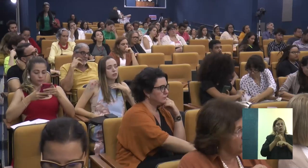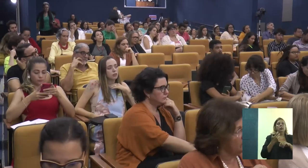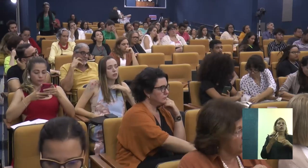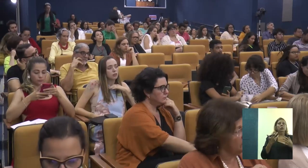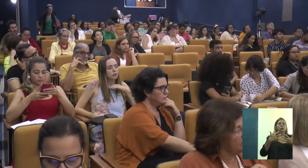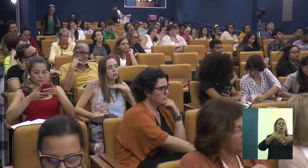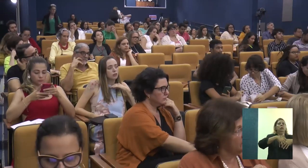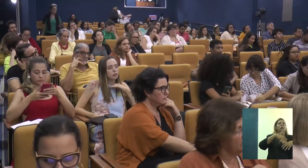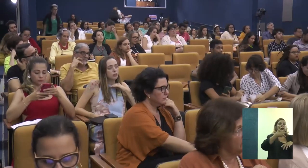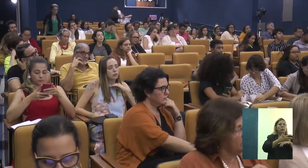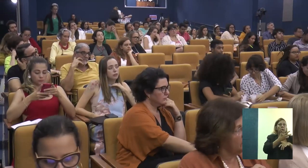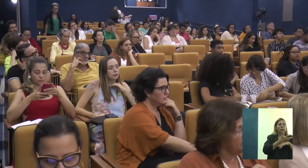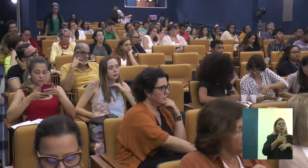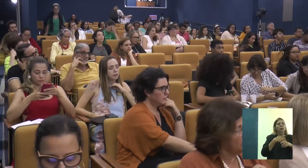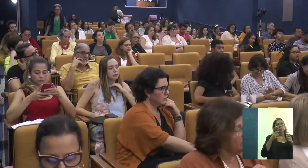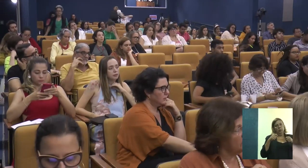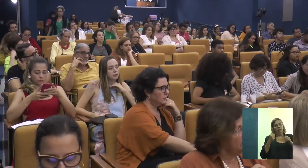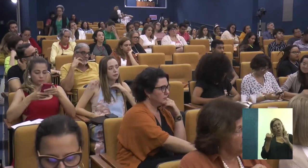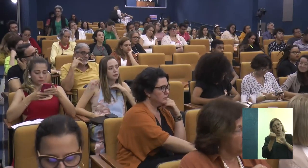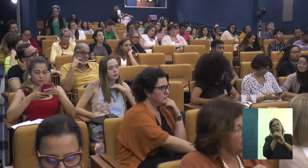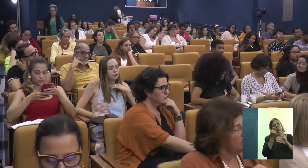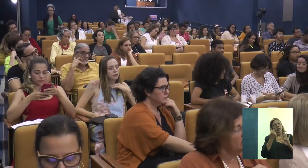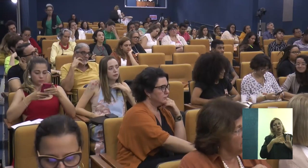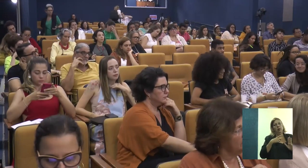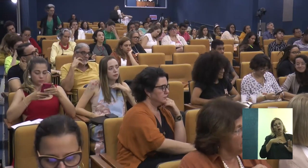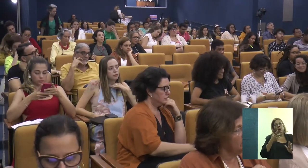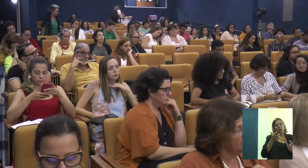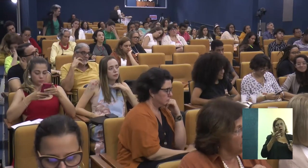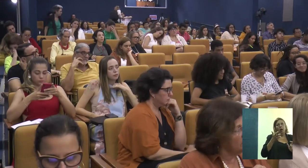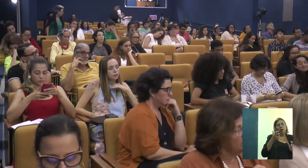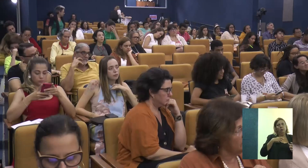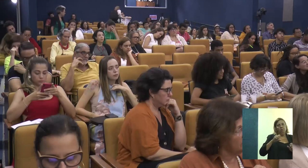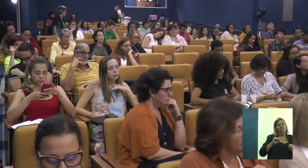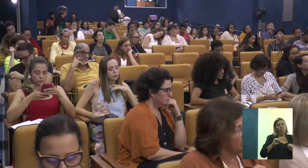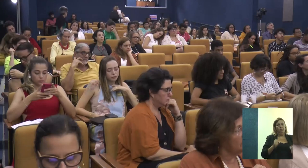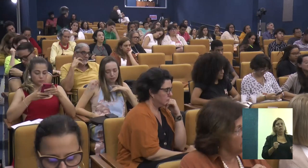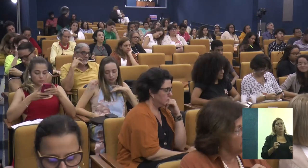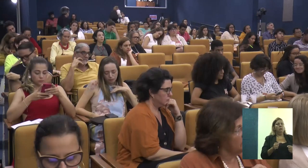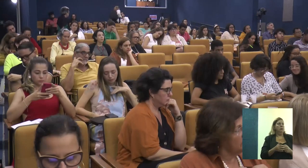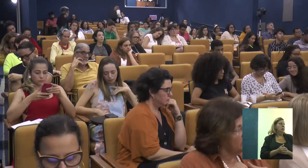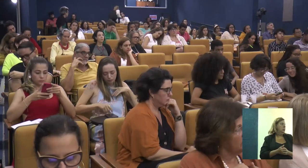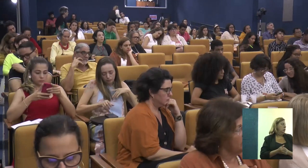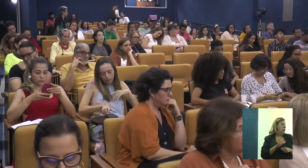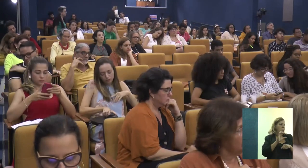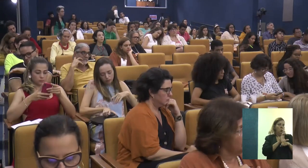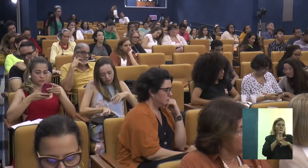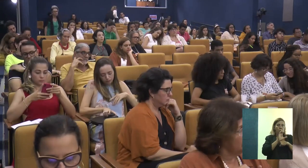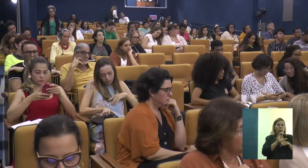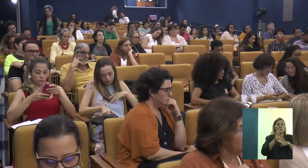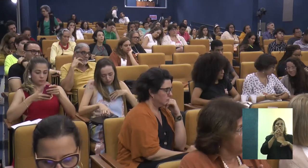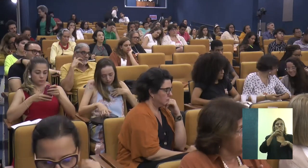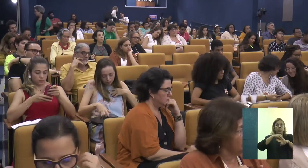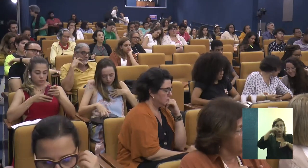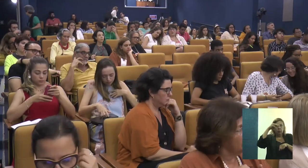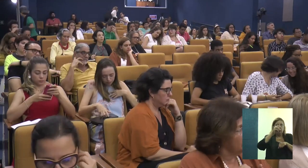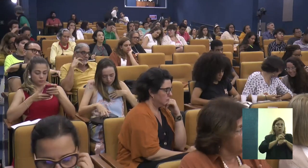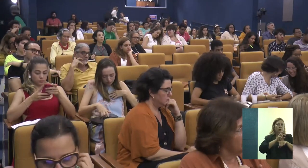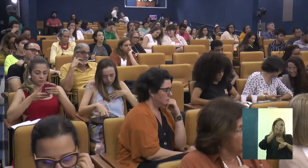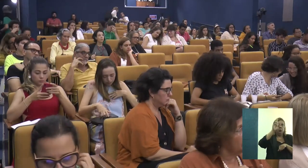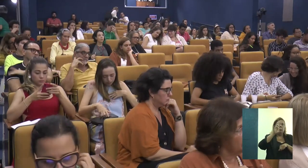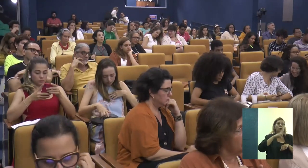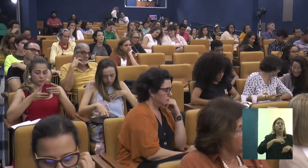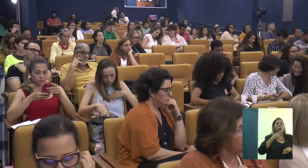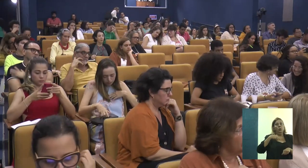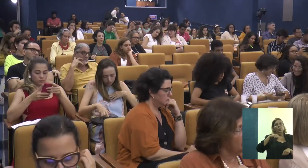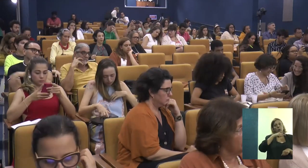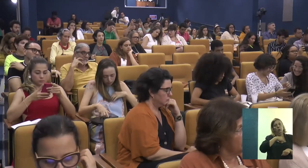interdisciplinar, eu acho que é uma marca que a gente pode recuperar, e eu estou a fim de fazer essa defesa. Os cursos de especialização também, o nosso